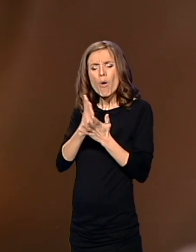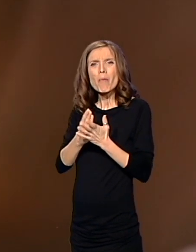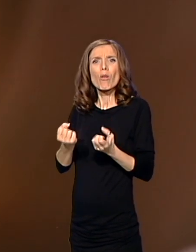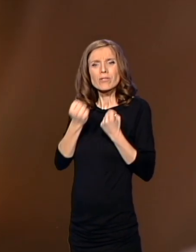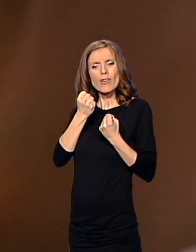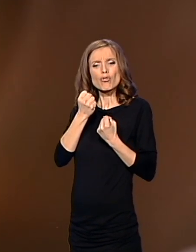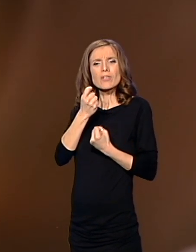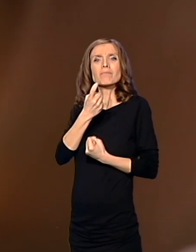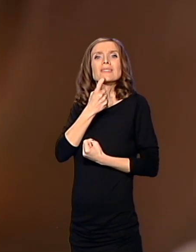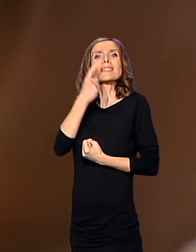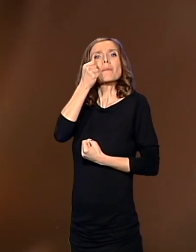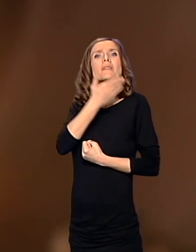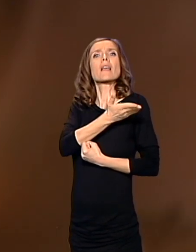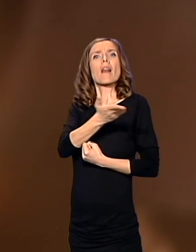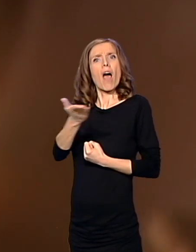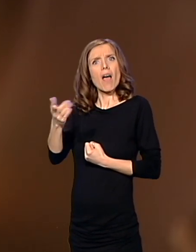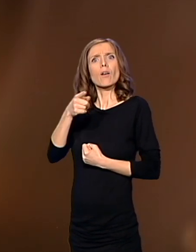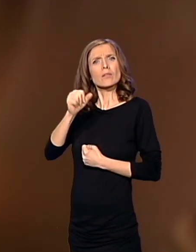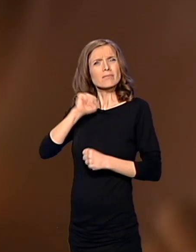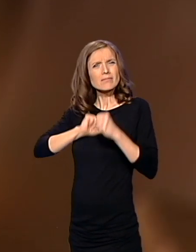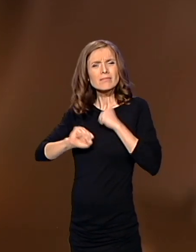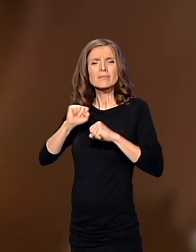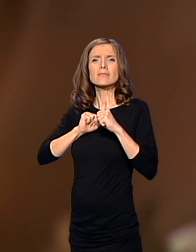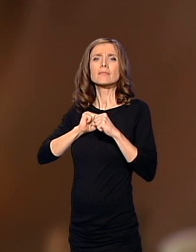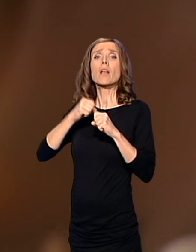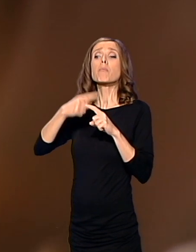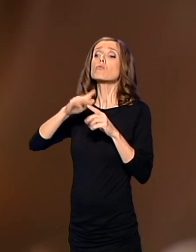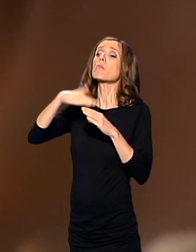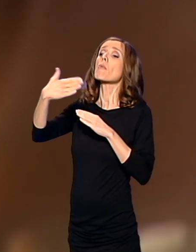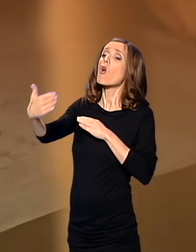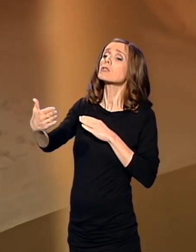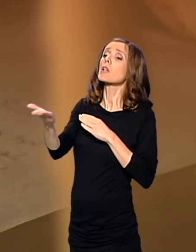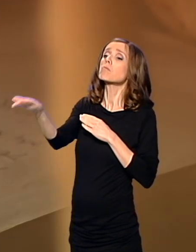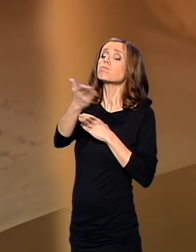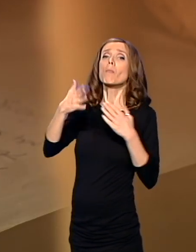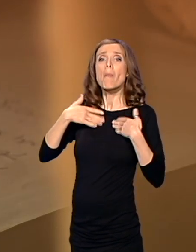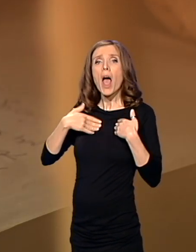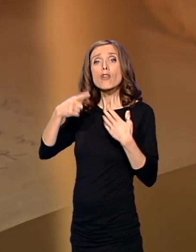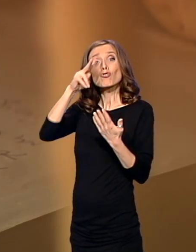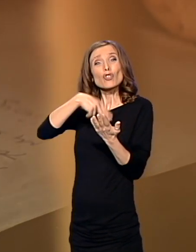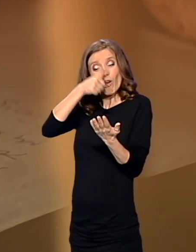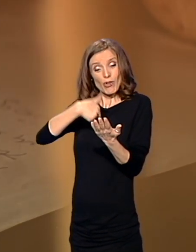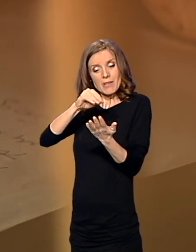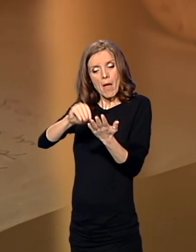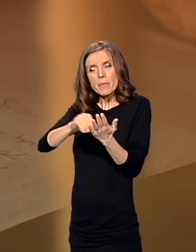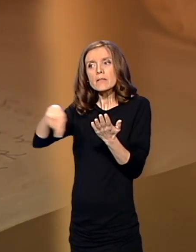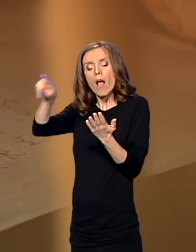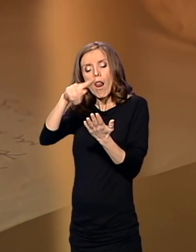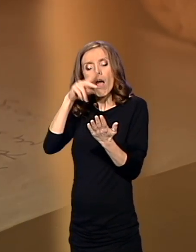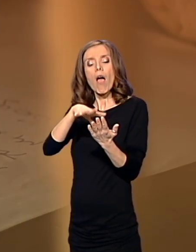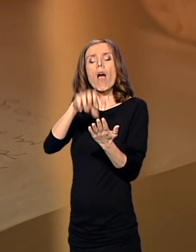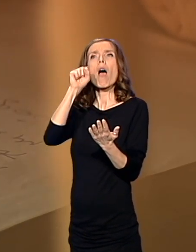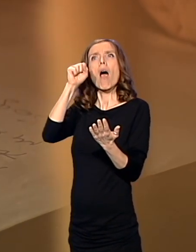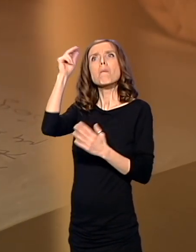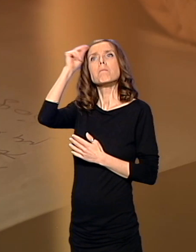koje je srpski narod izdržao i docnije neka ih čitaju mlađi, da iz njih pocrpu pouke za